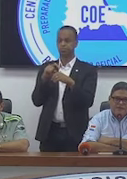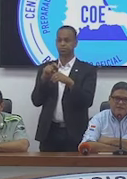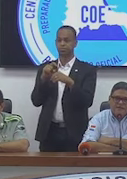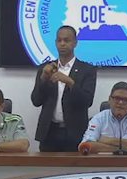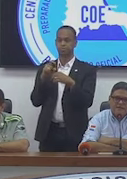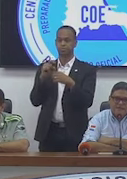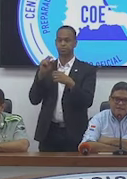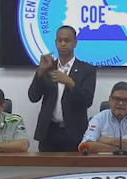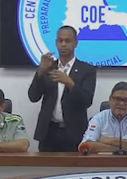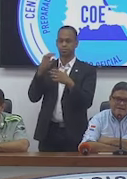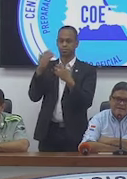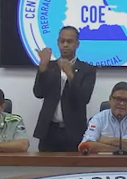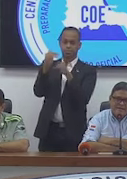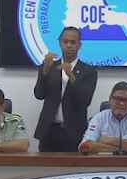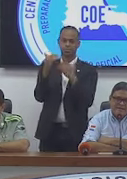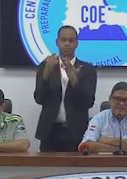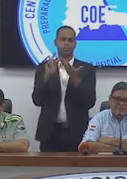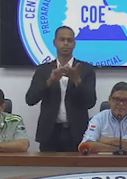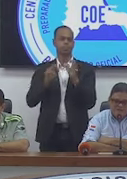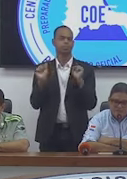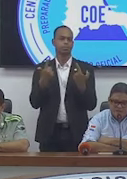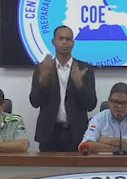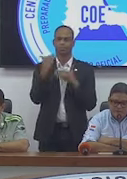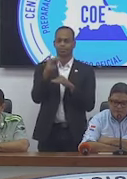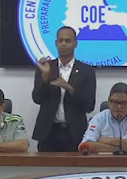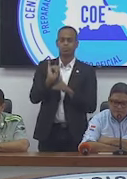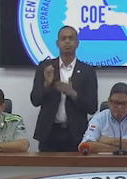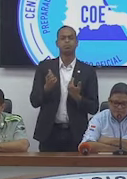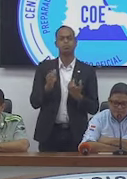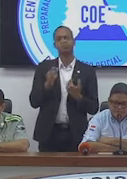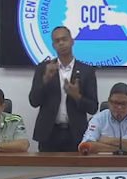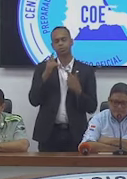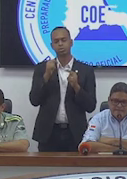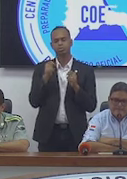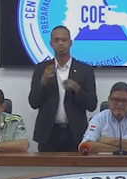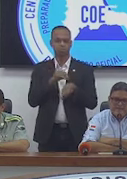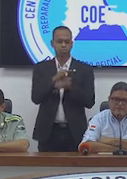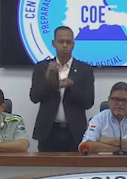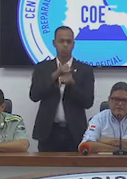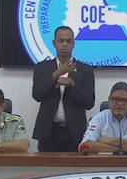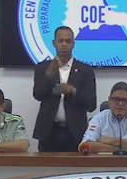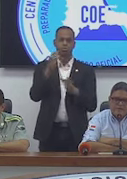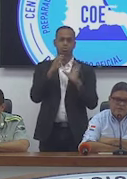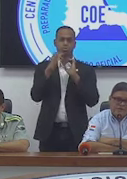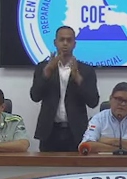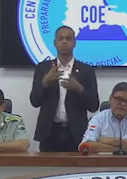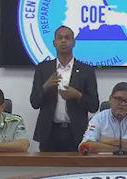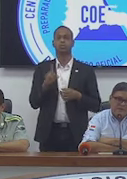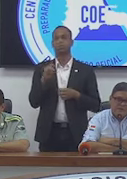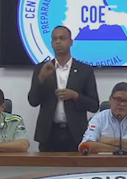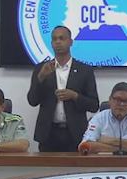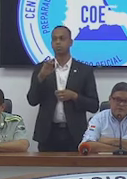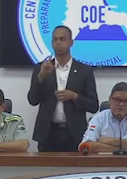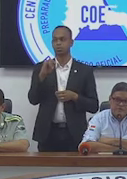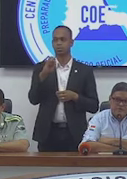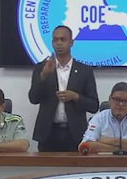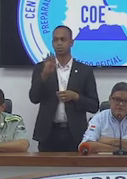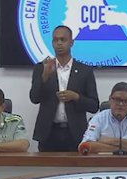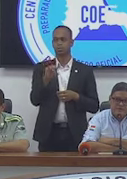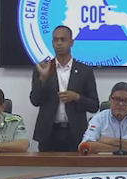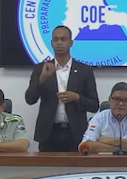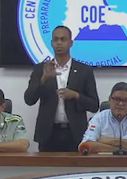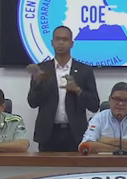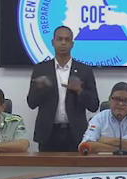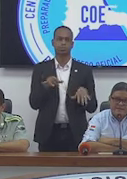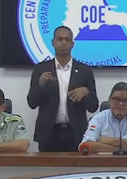Entonces vamos a trabajar este tema con ustedes, los comunicadores, con ese alcance que tiene el Diario Libre, no solamente a nivel de los periódicos físicos,